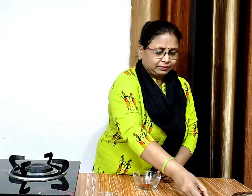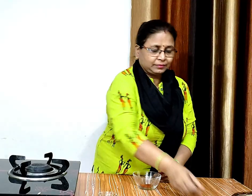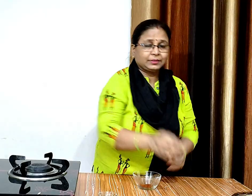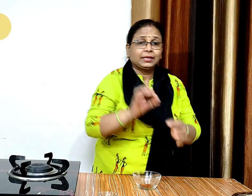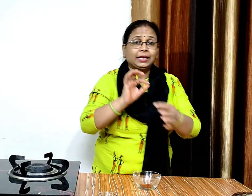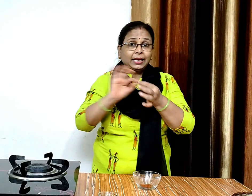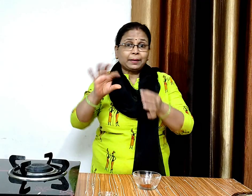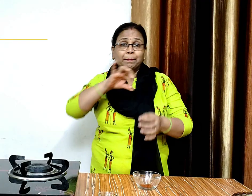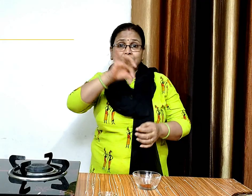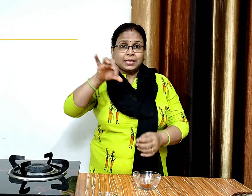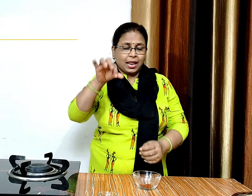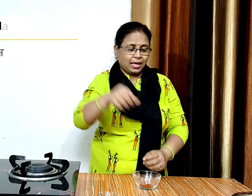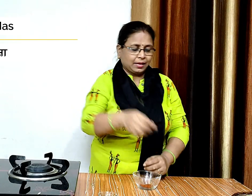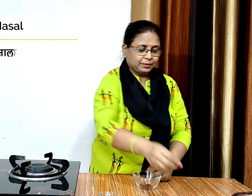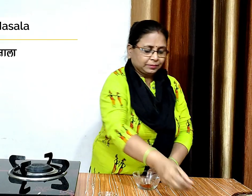एक चमच गरण मसाला